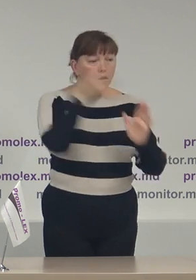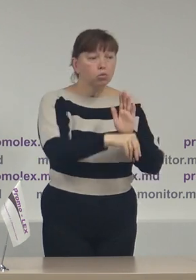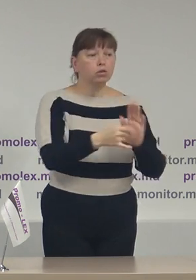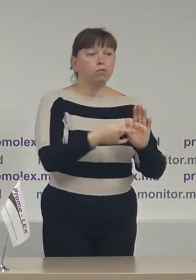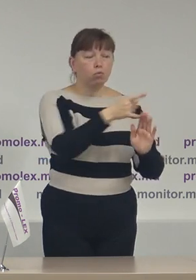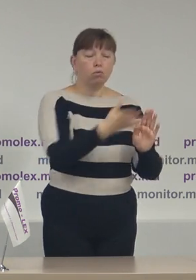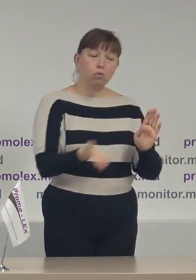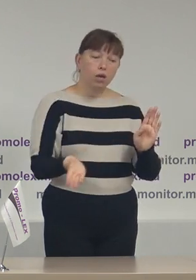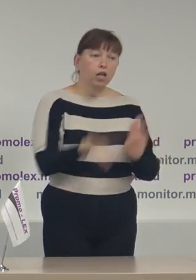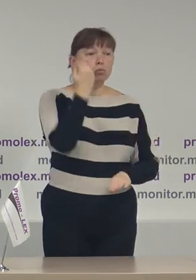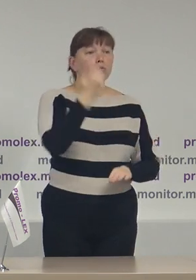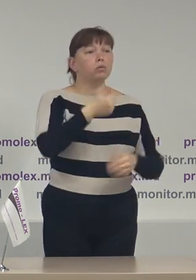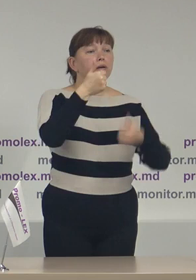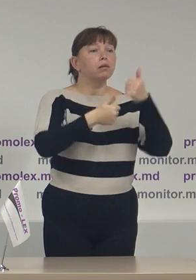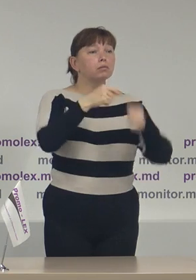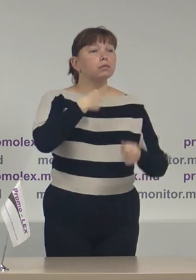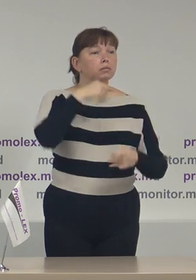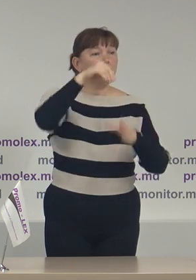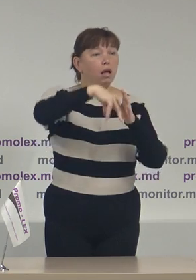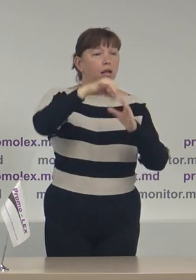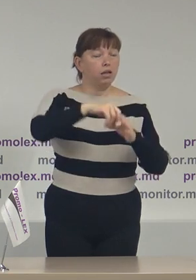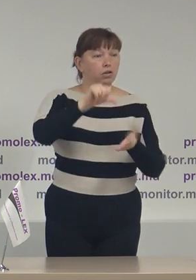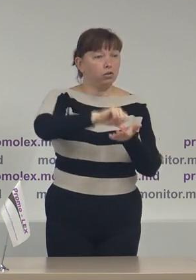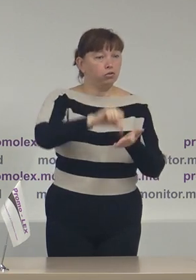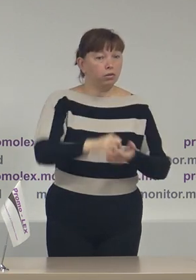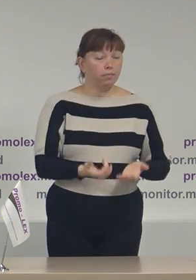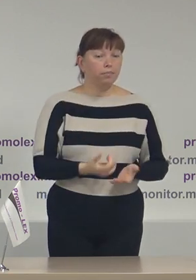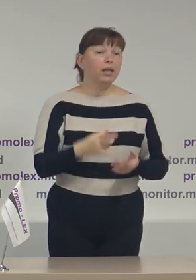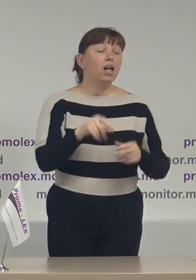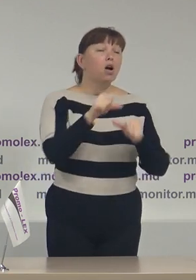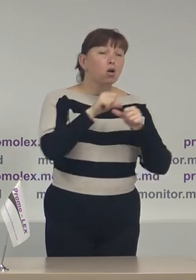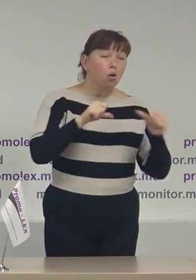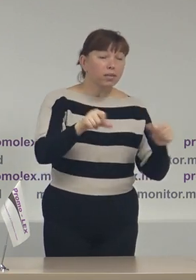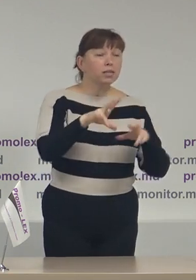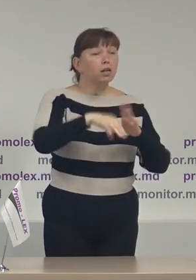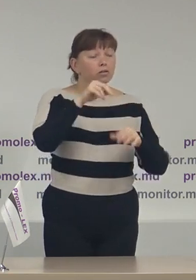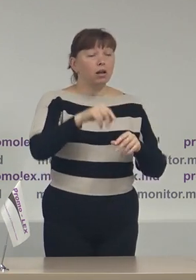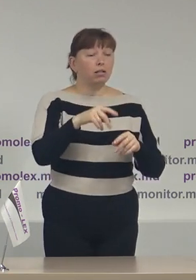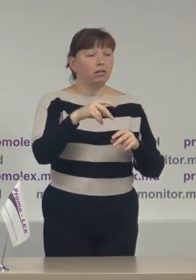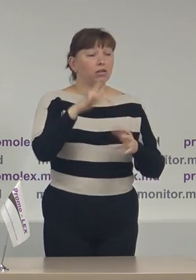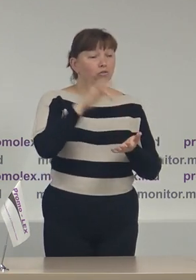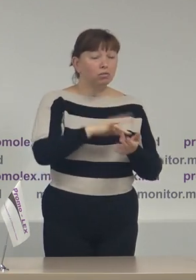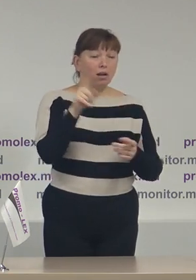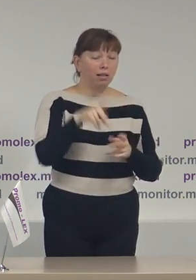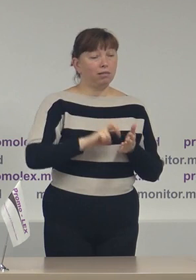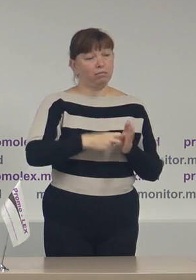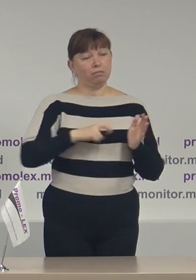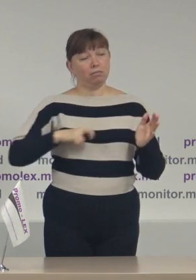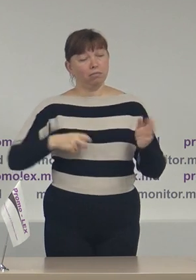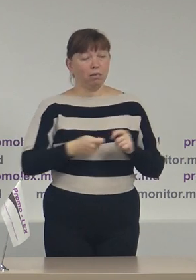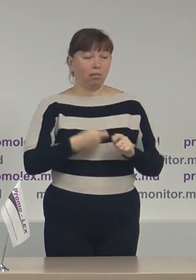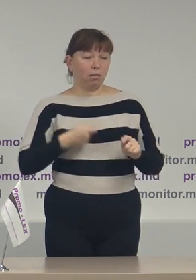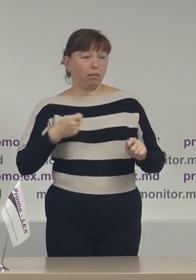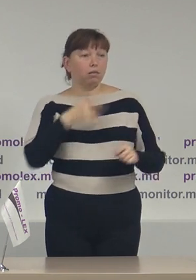Și faptul că Comisia Electorală Centrală tergiversează examinarea acestor demersuri este